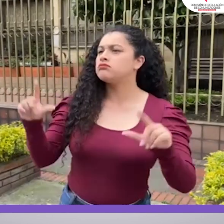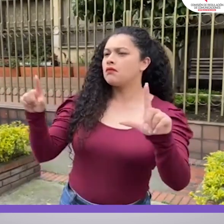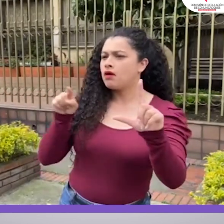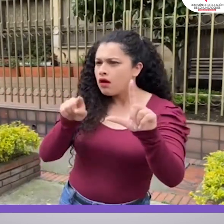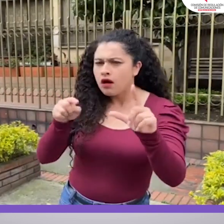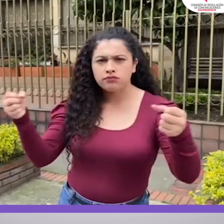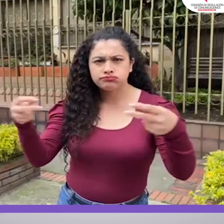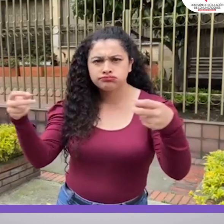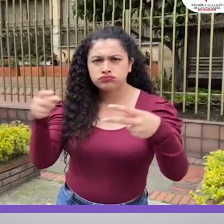subtitulación